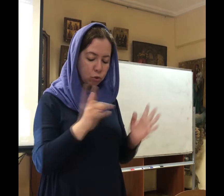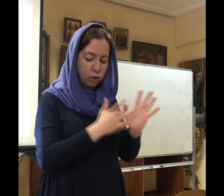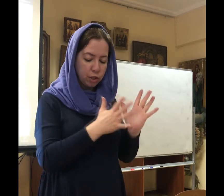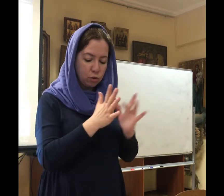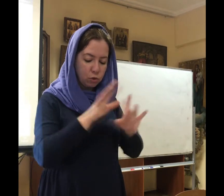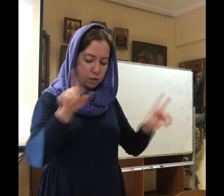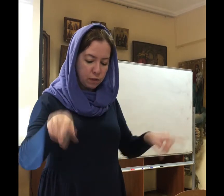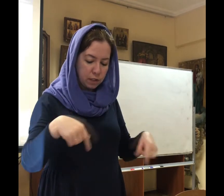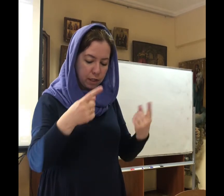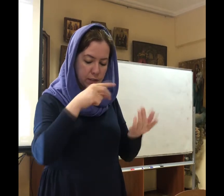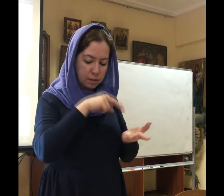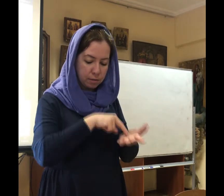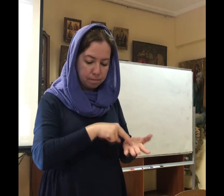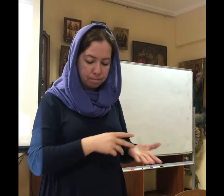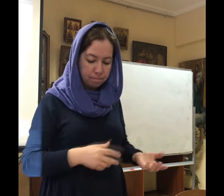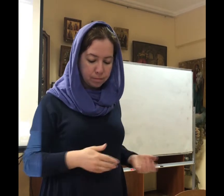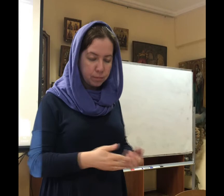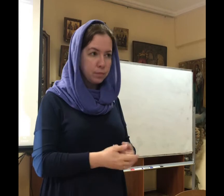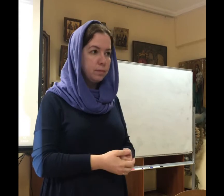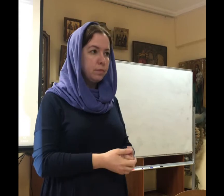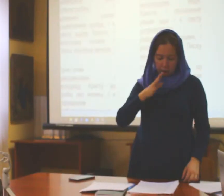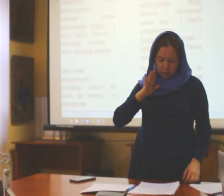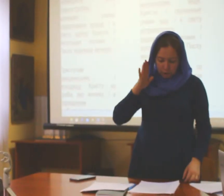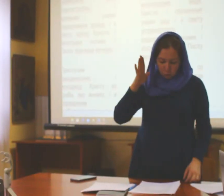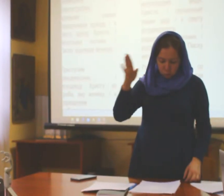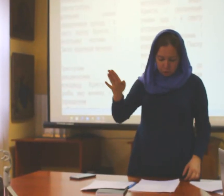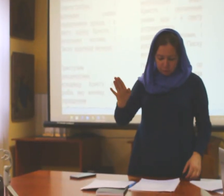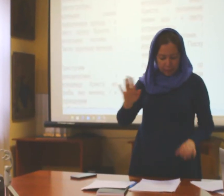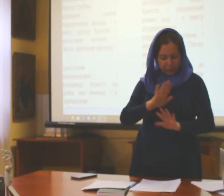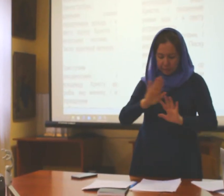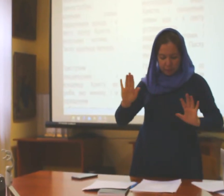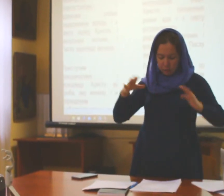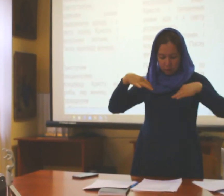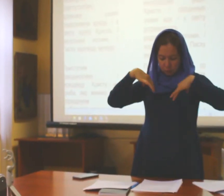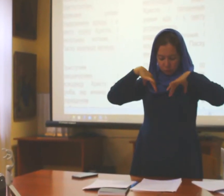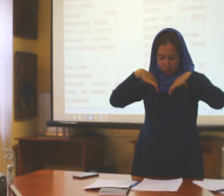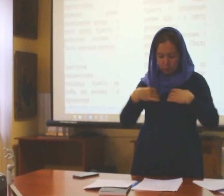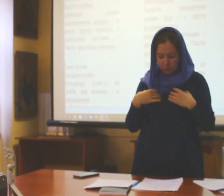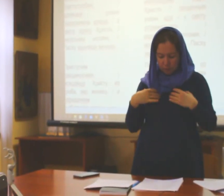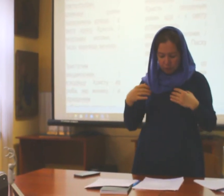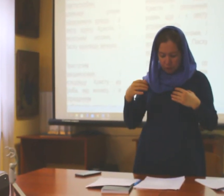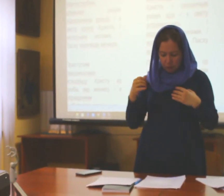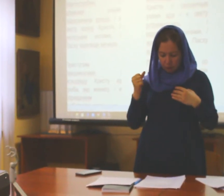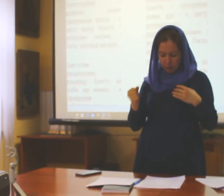Христос воскрес. Рано утром, не грустя, а